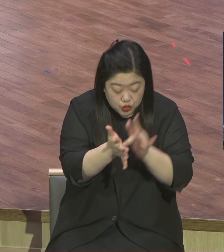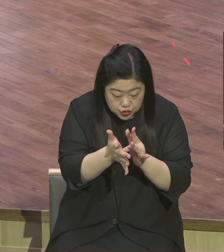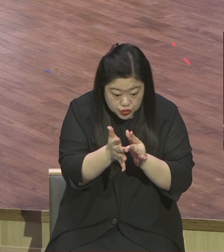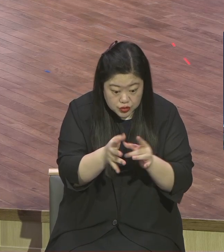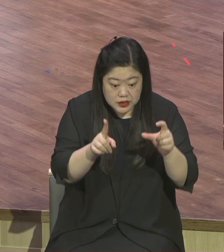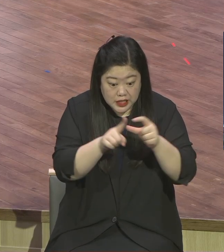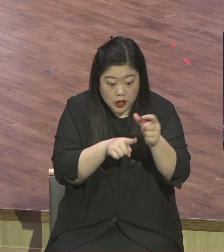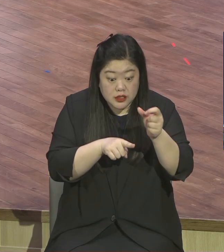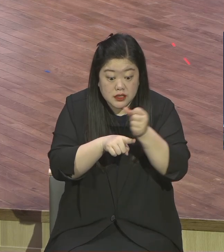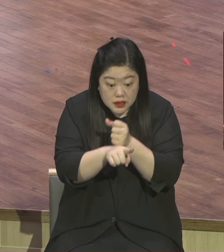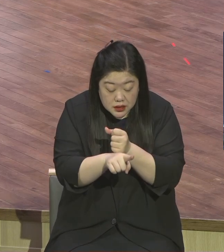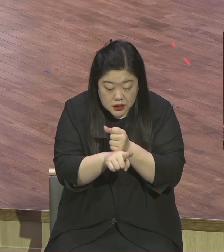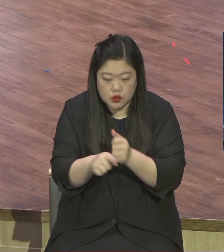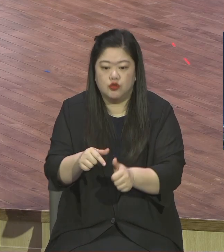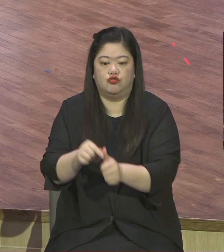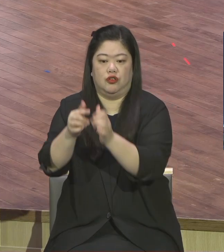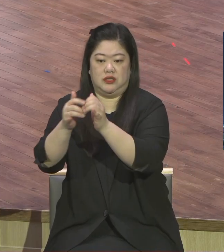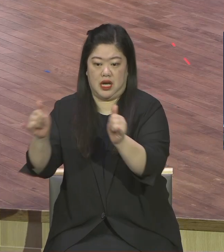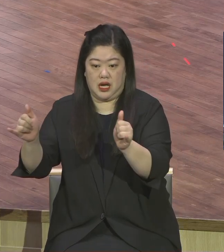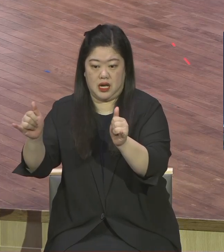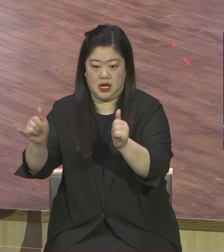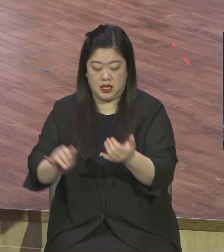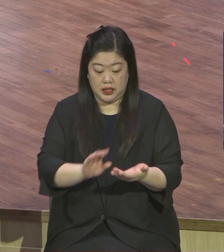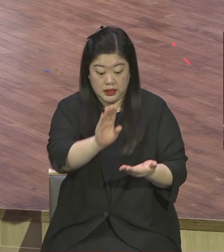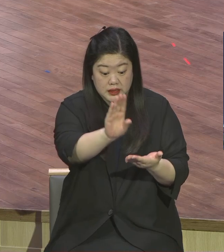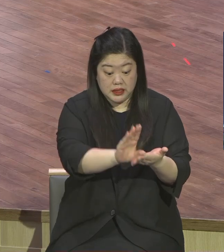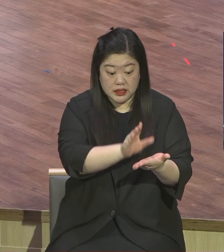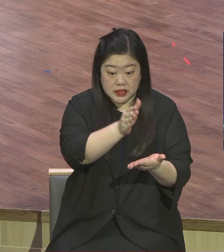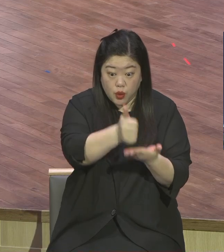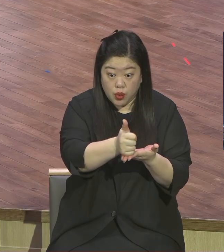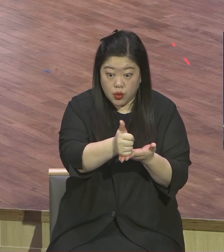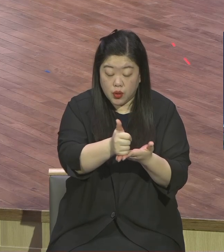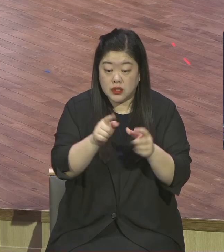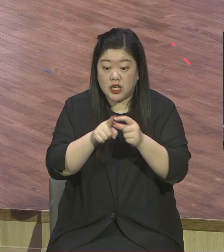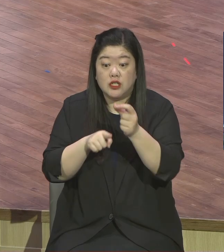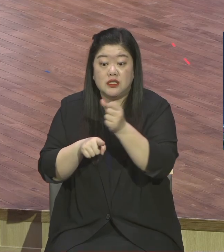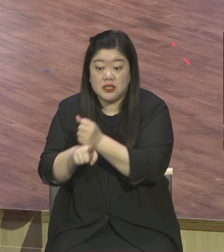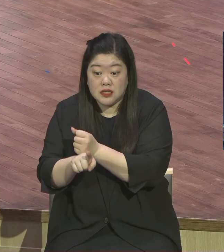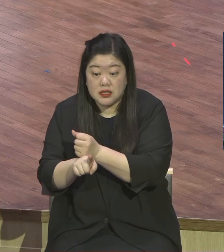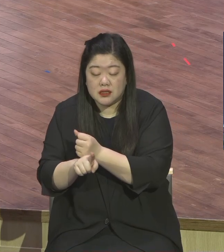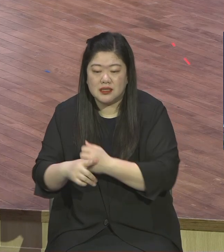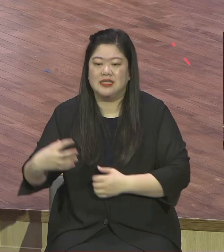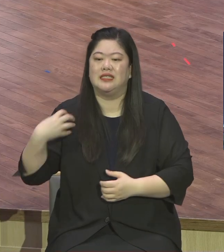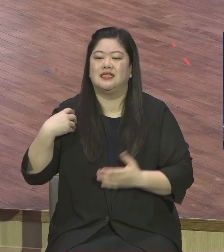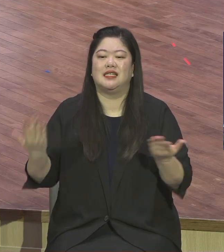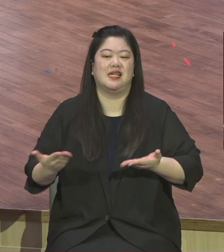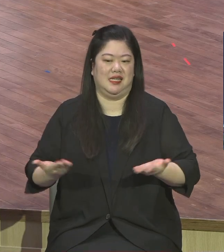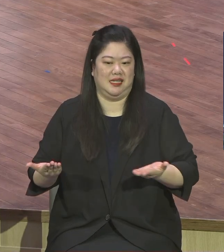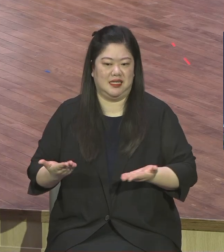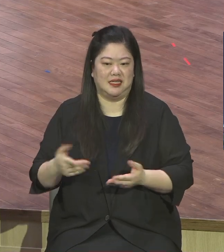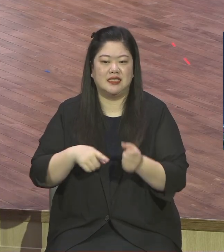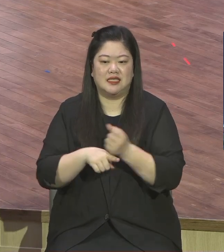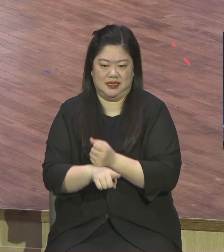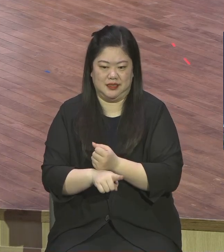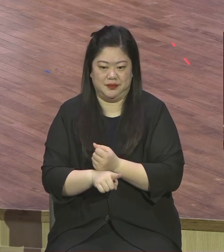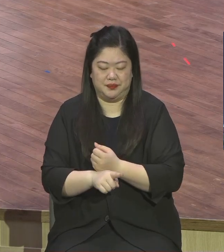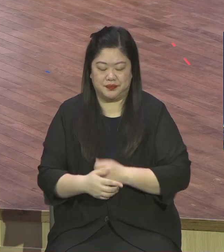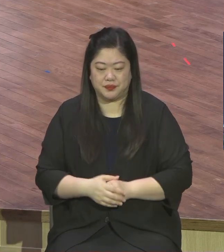말이 무슨 말입니까 예수 그리스도가 한다는 아닙니까 아닙니다 예수는 이름이오 그리스도는 직분이오 예수가 뭐라 왔냐 그리스도로 왔다 그리스도가 뭔